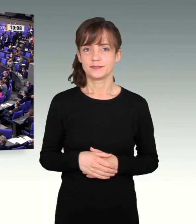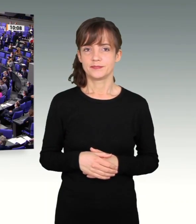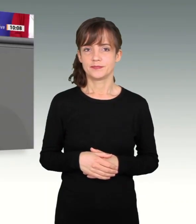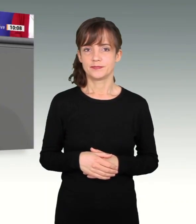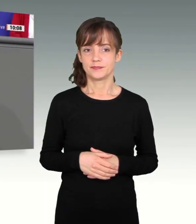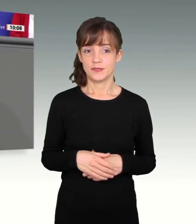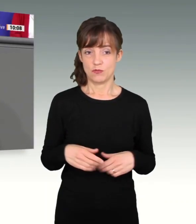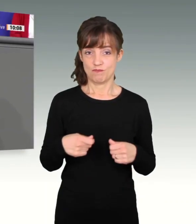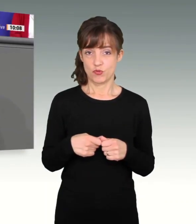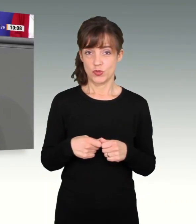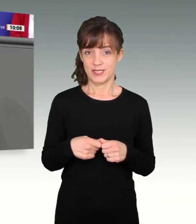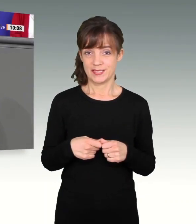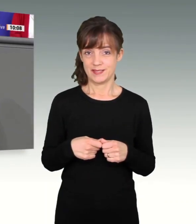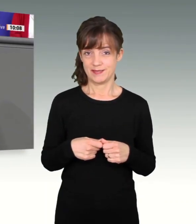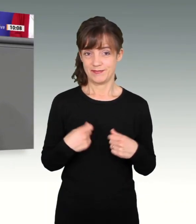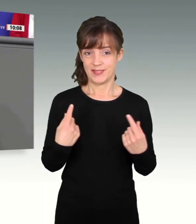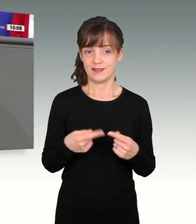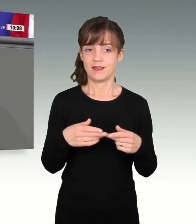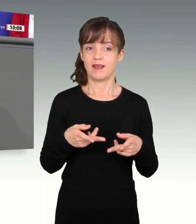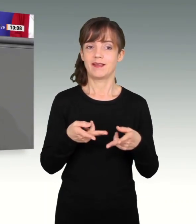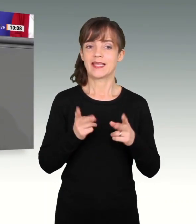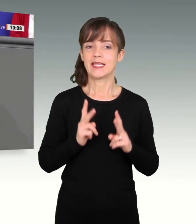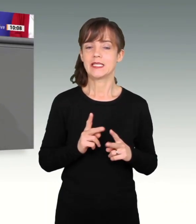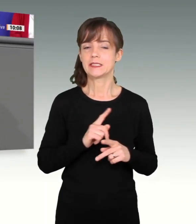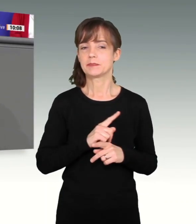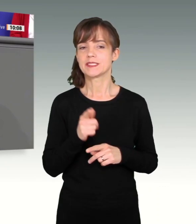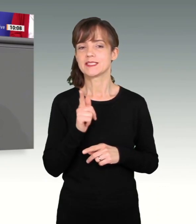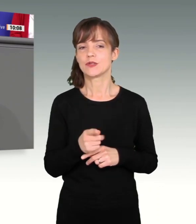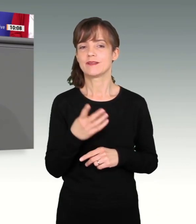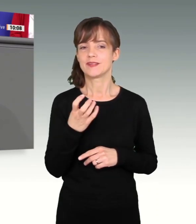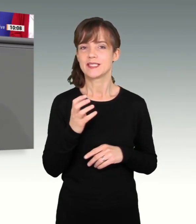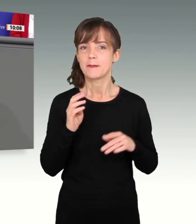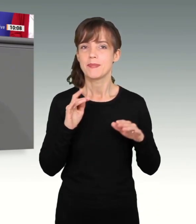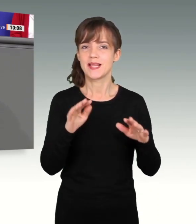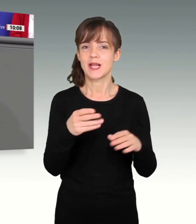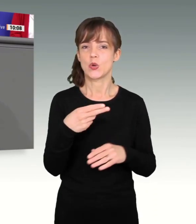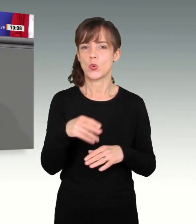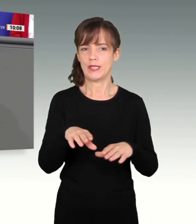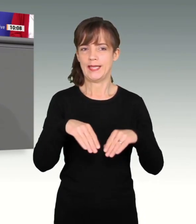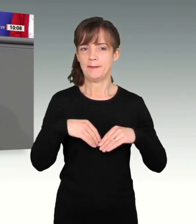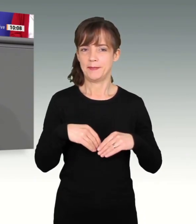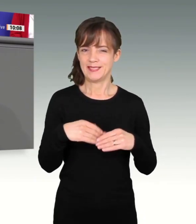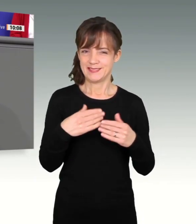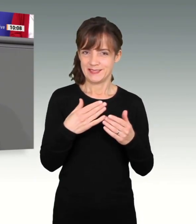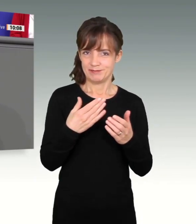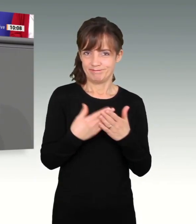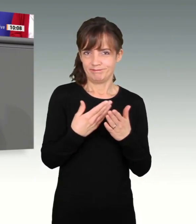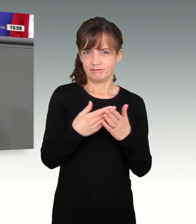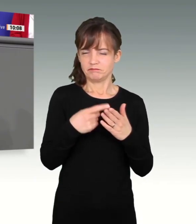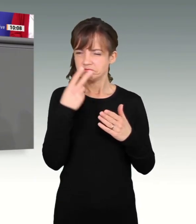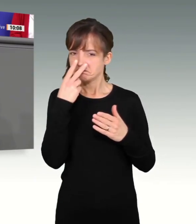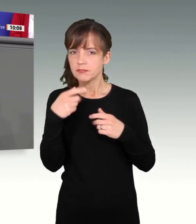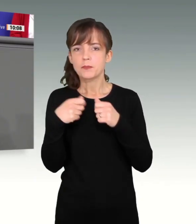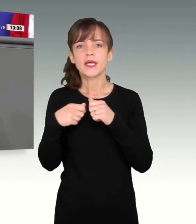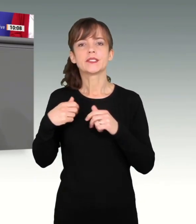Kredite in Höhen von bis zu 240 Milliarden Euro auf. Das ist ungefähr die Hälfte der Wirtschaftsleistungen